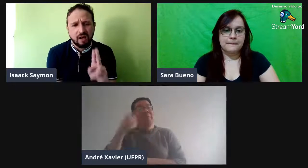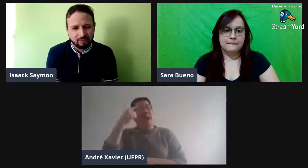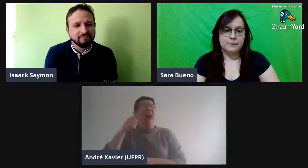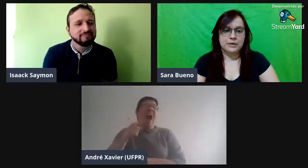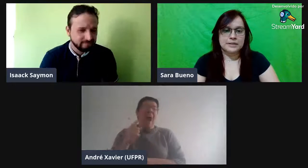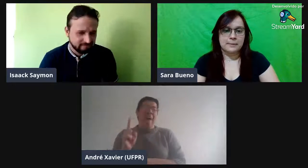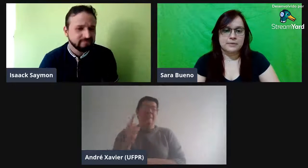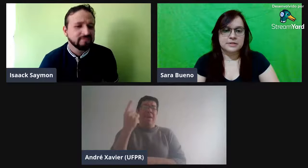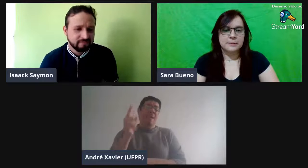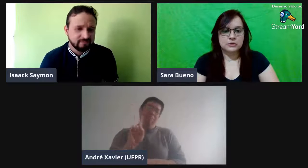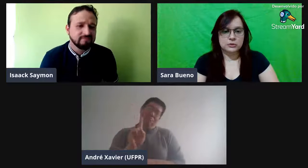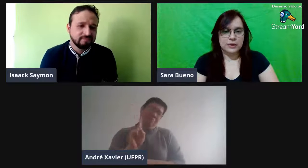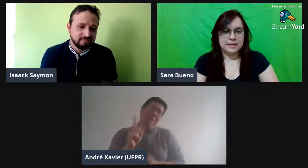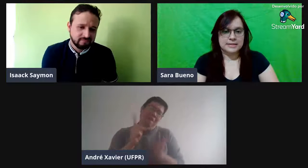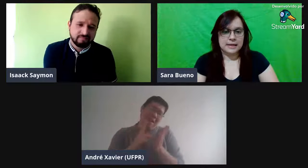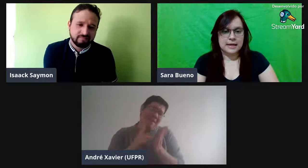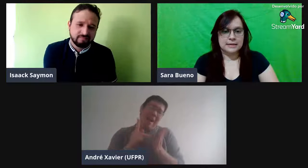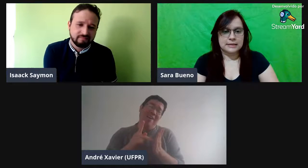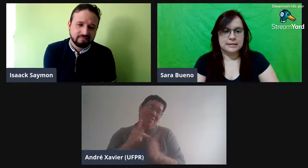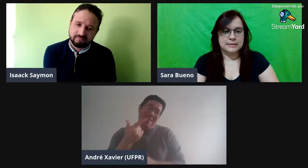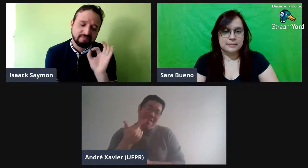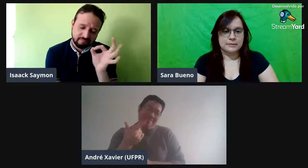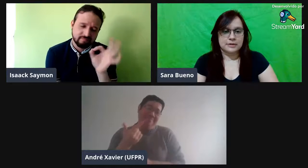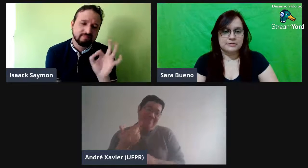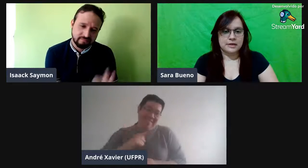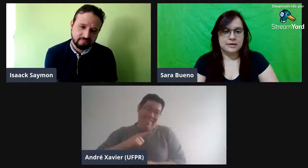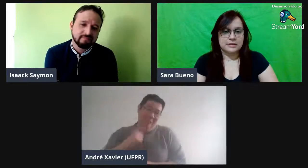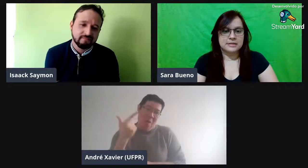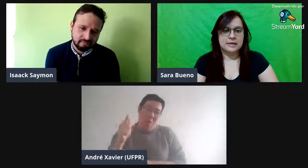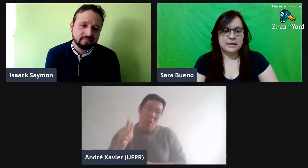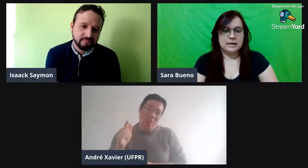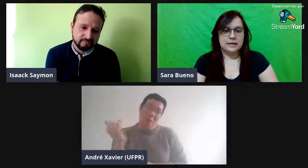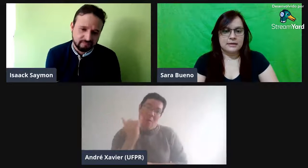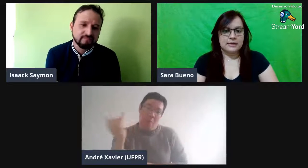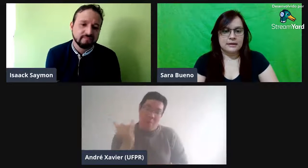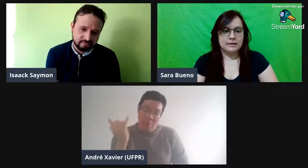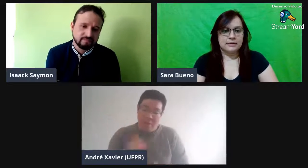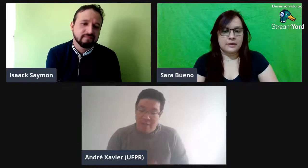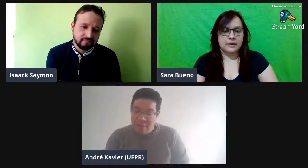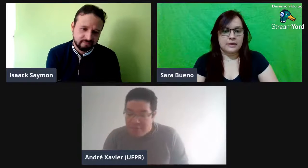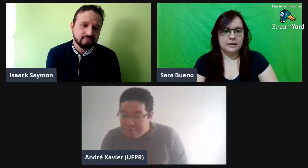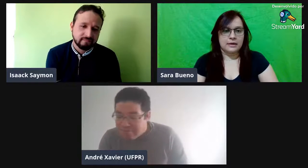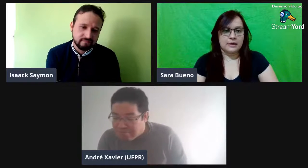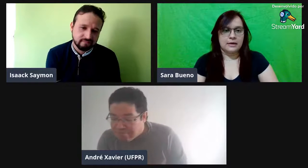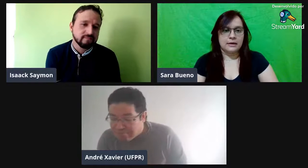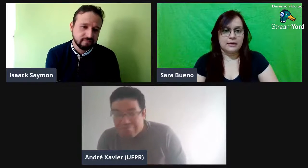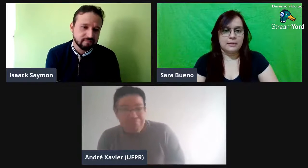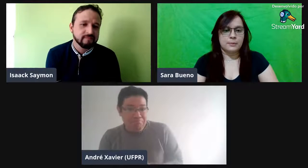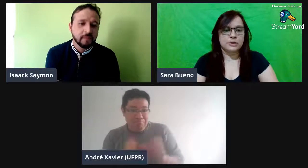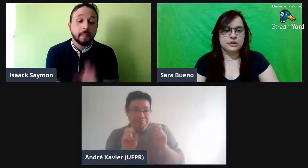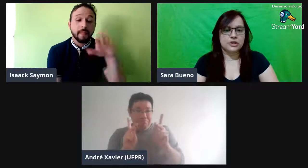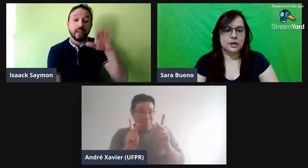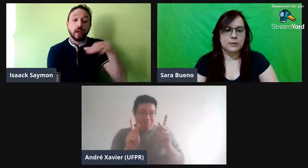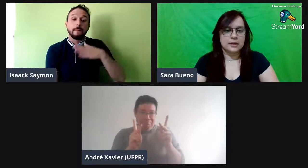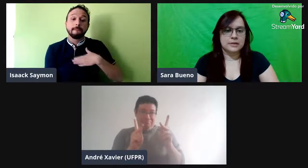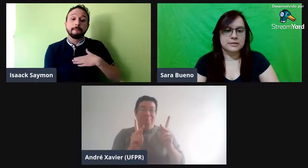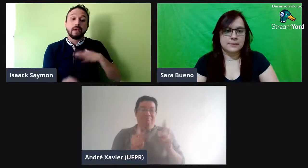Então, por exemplo, se a pessoa não conhece a área, né? Se é a primeira vez, né? é importante que ela conheça.